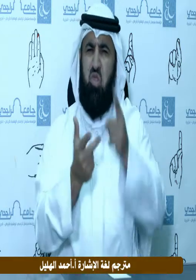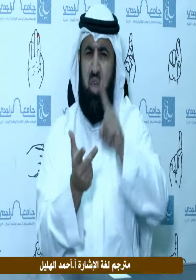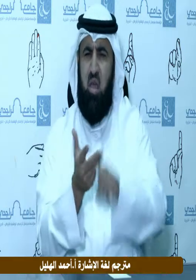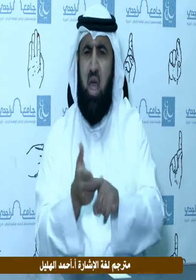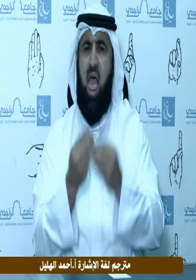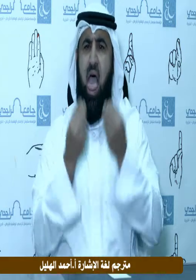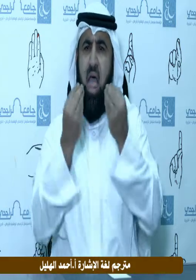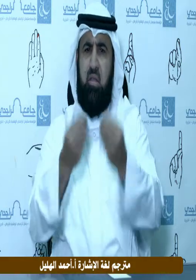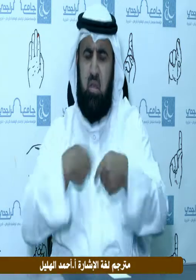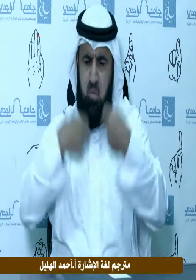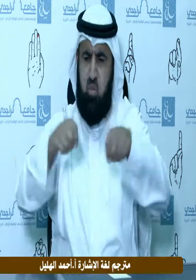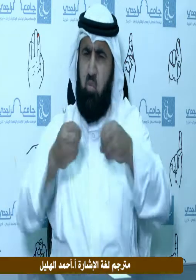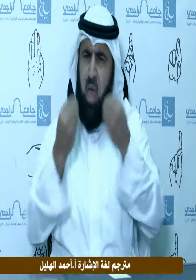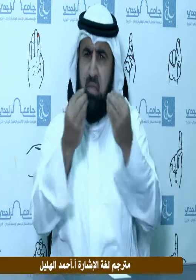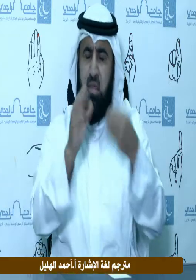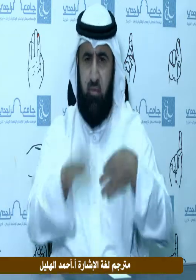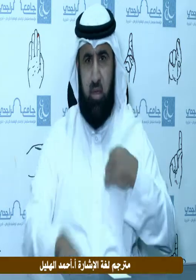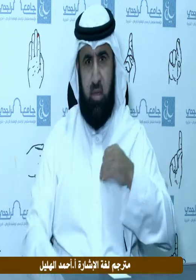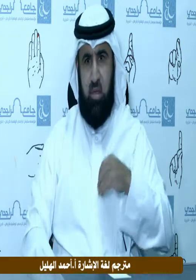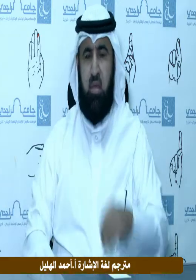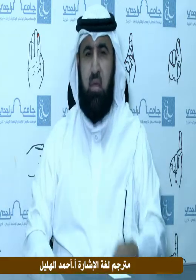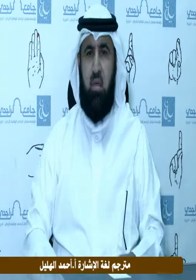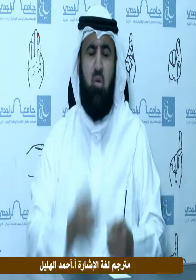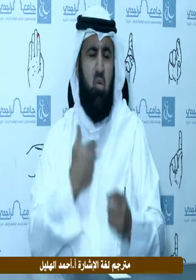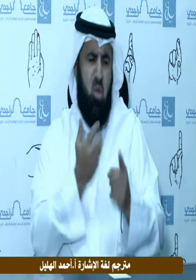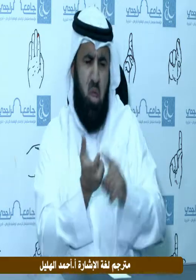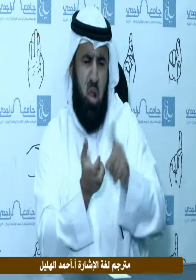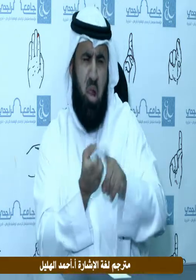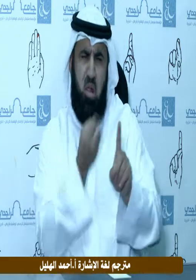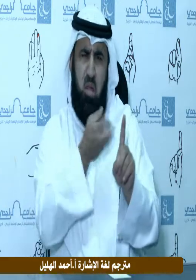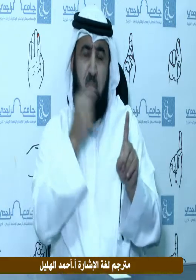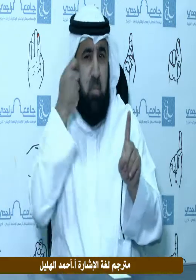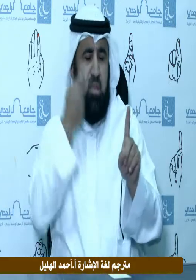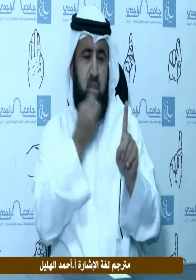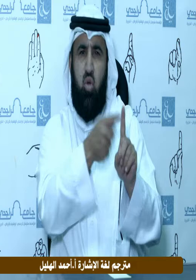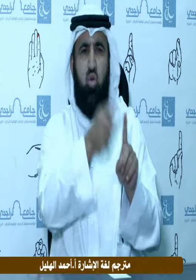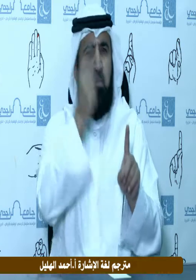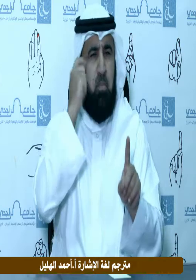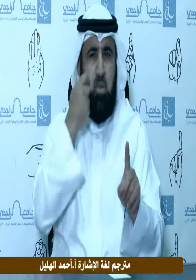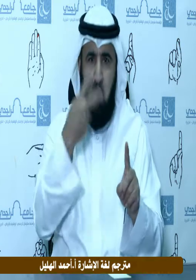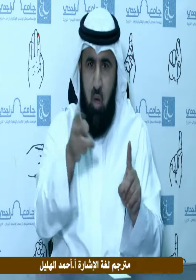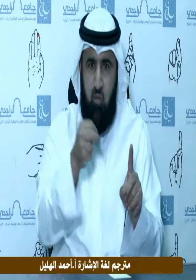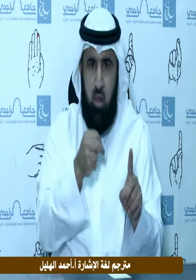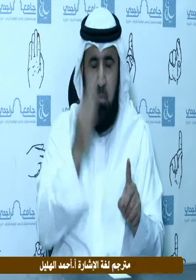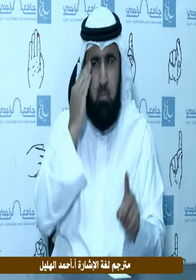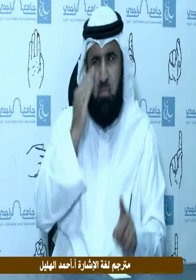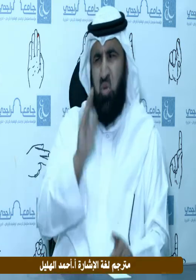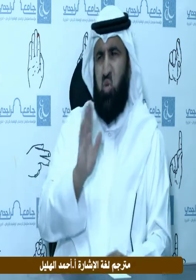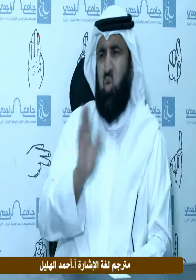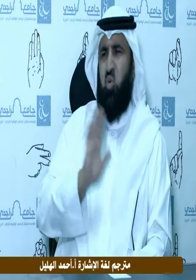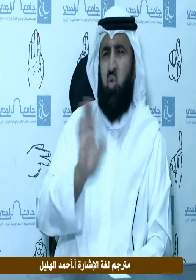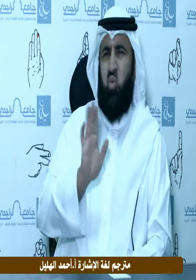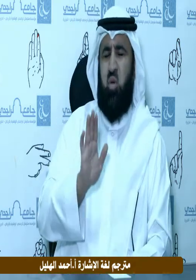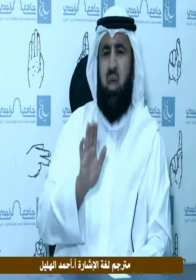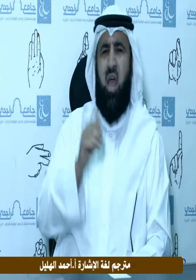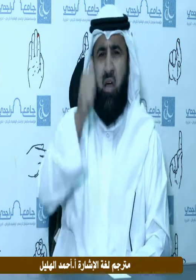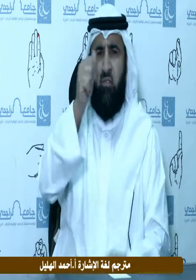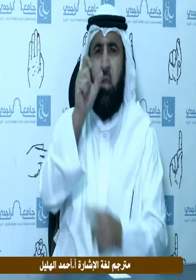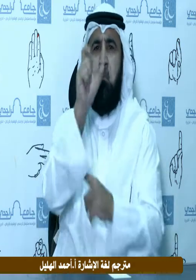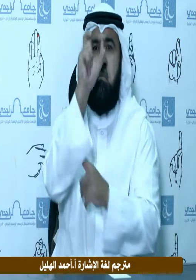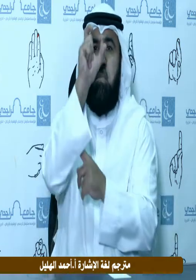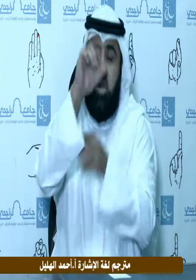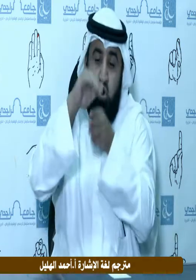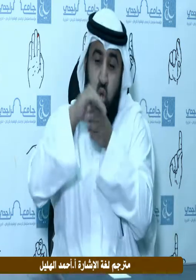هدايا سيشتريها ثم طرح عليها ما رأيك قالت أرى أن نجعله في مسجد